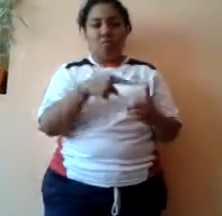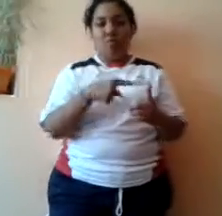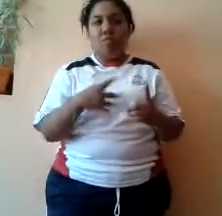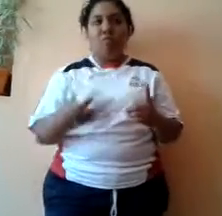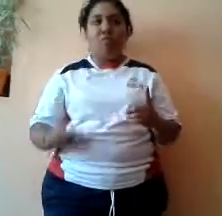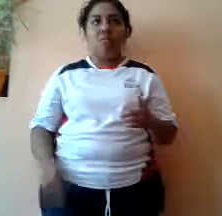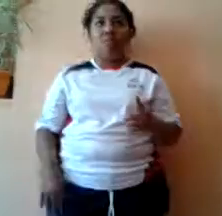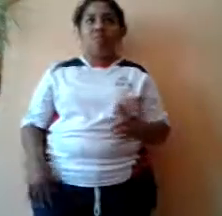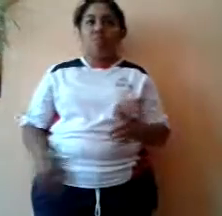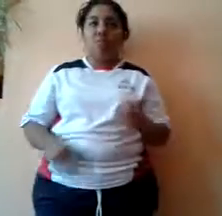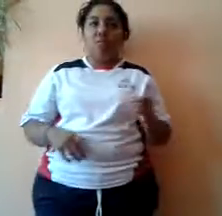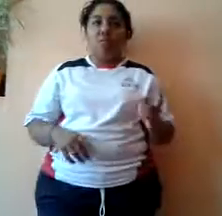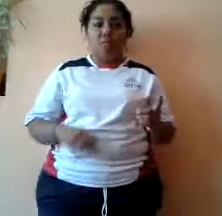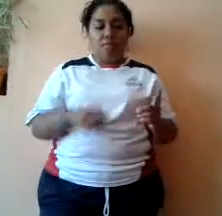se dirige hasta el jardín